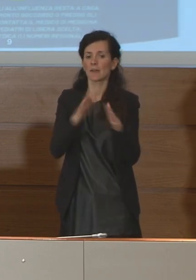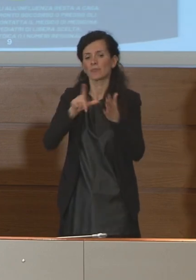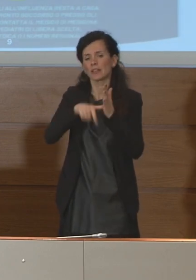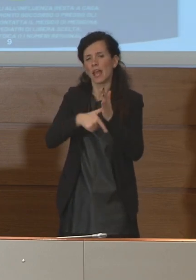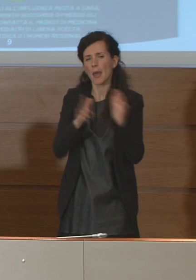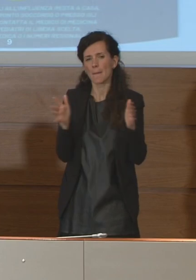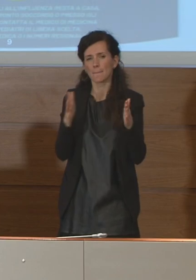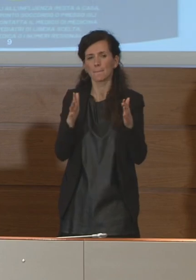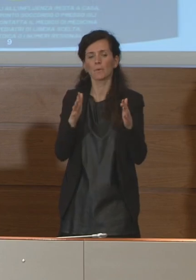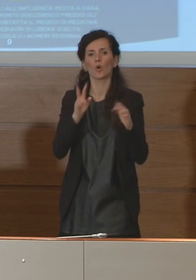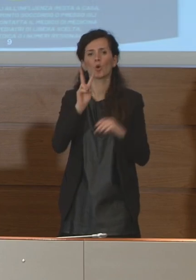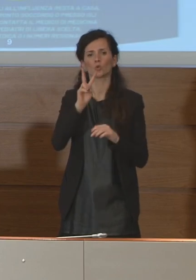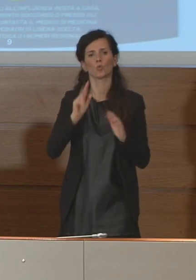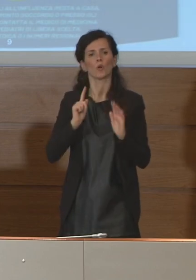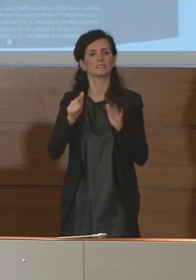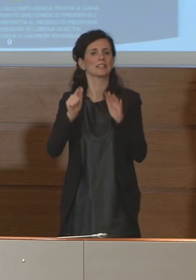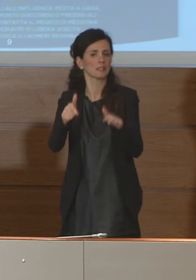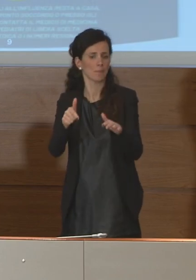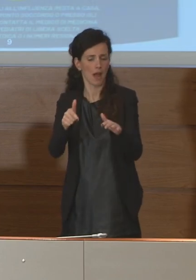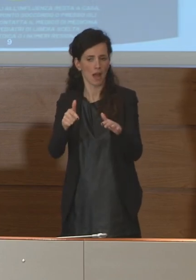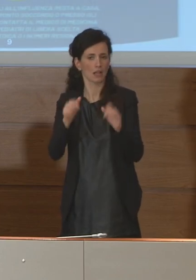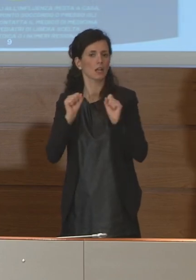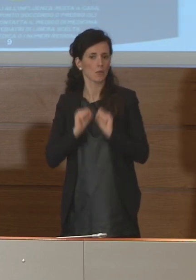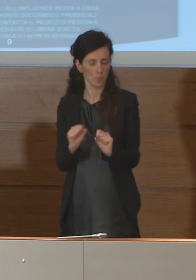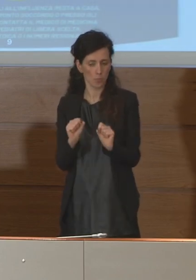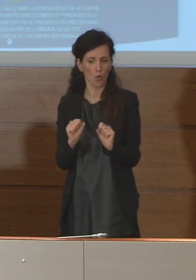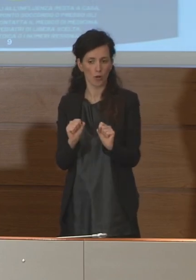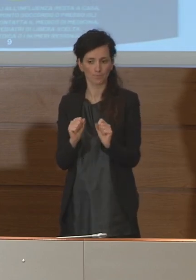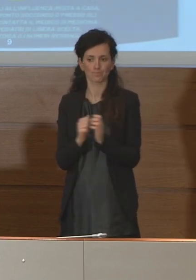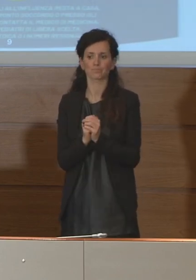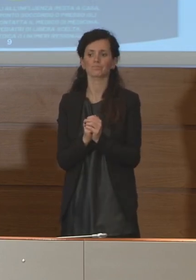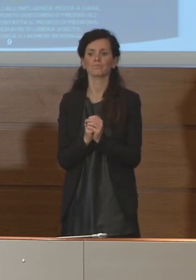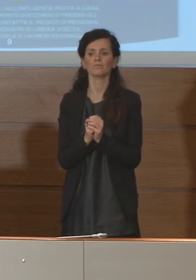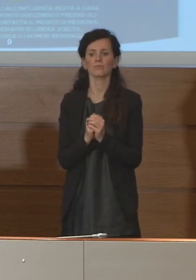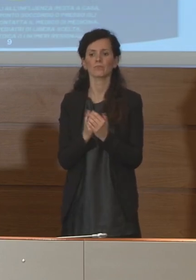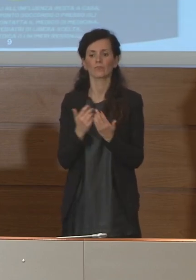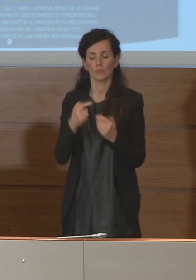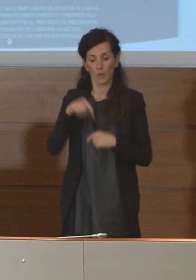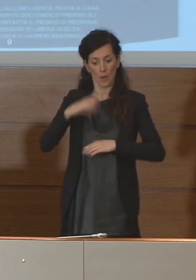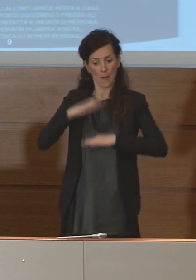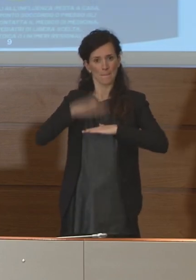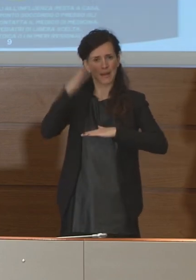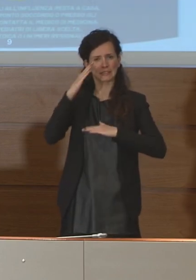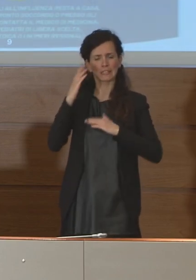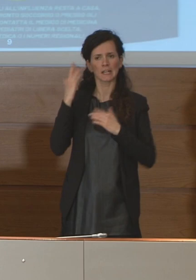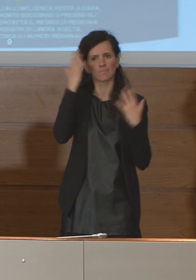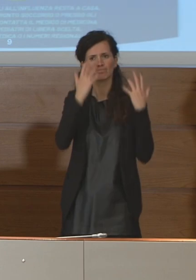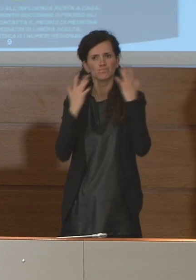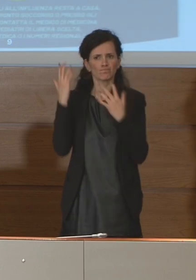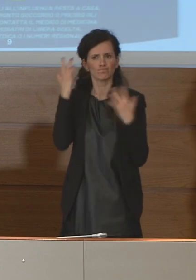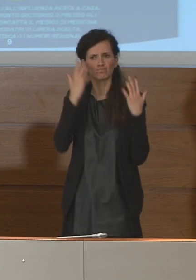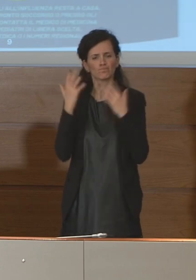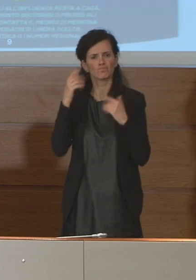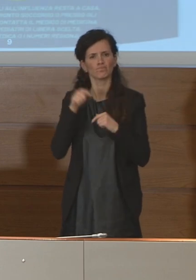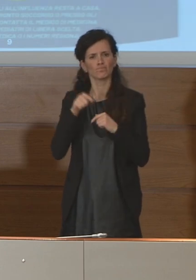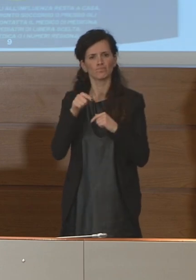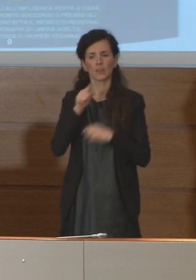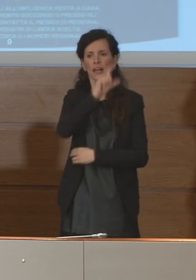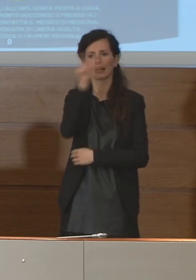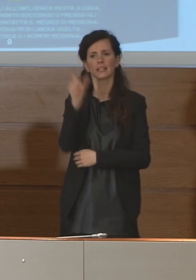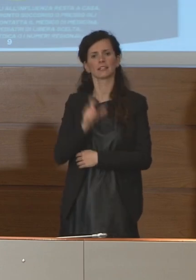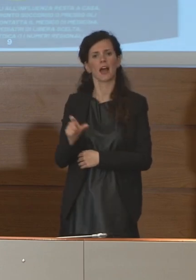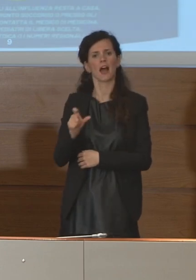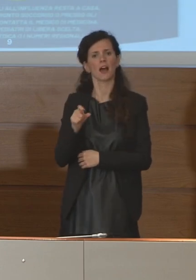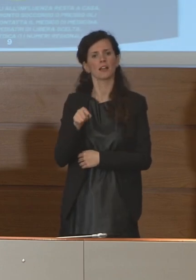e però, ripeto, stamattina facevamo una riflessione sul fatto che l'Italia in